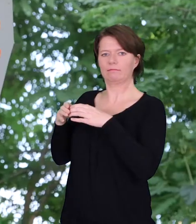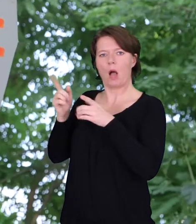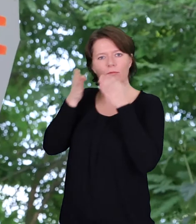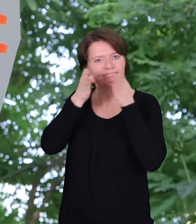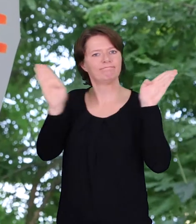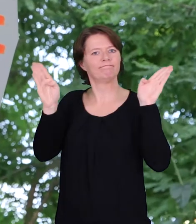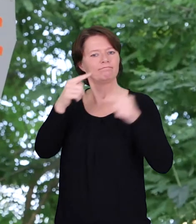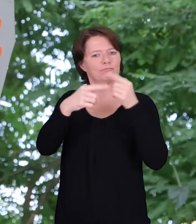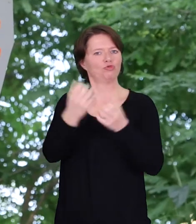bleibt.